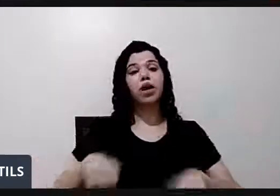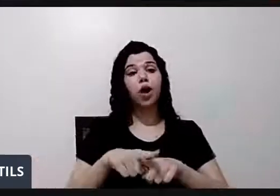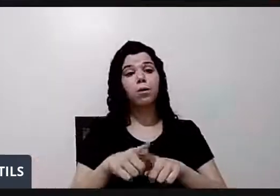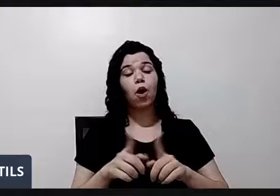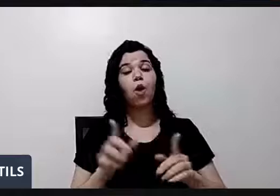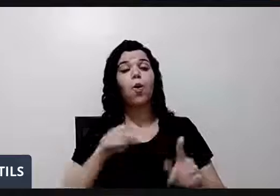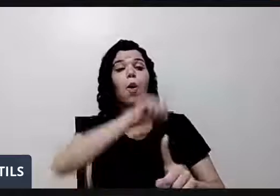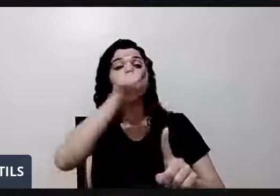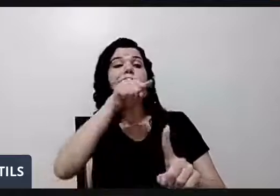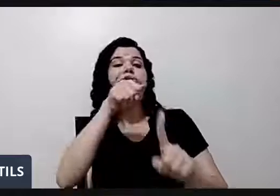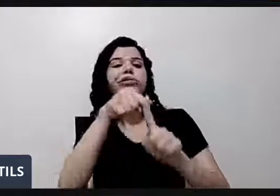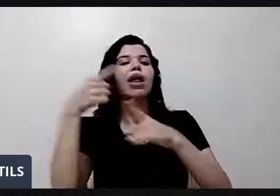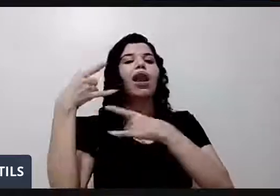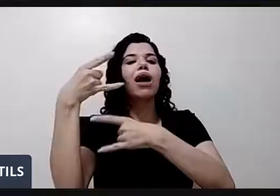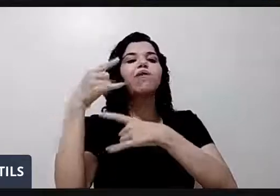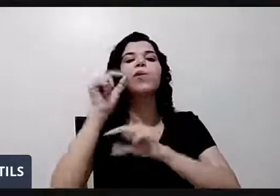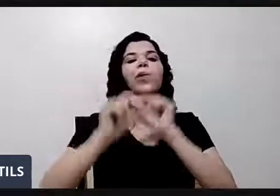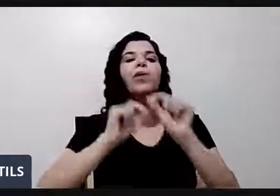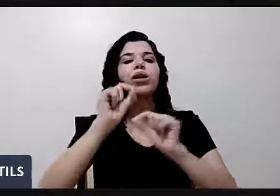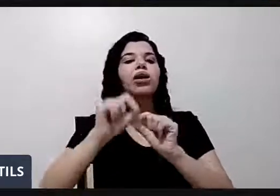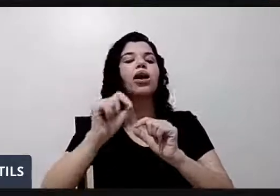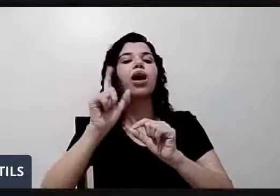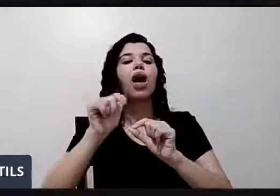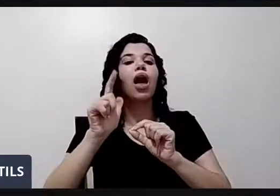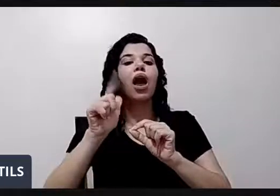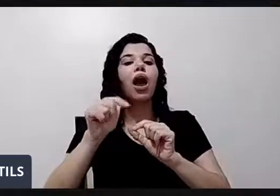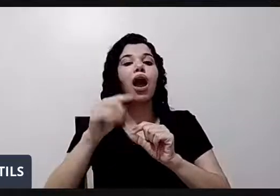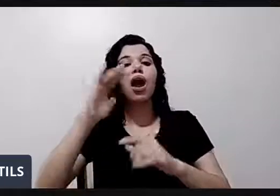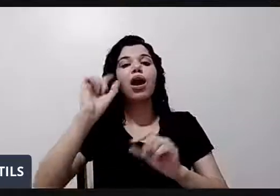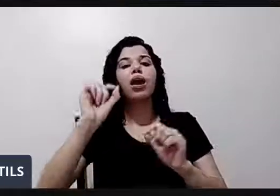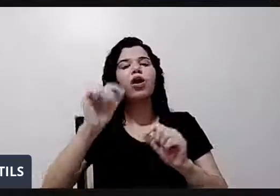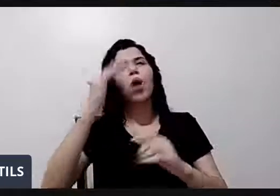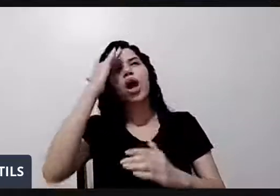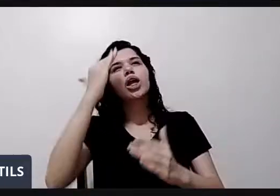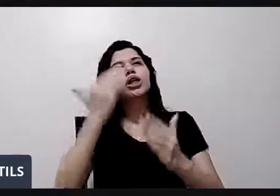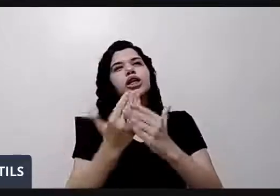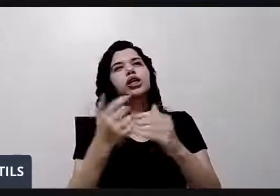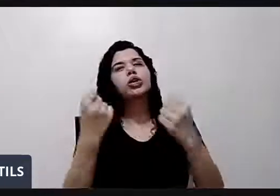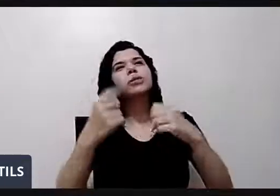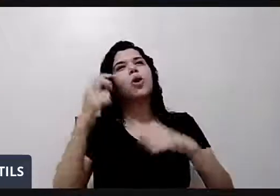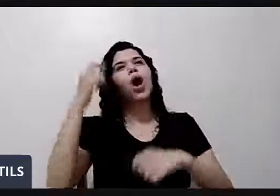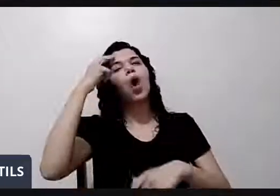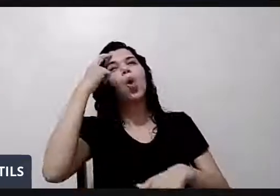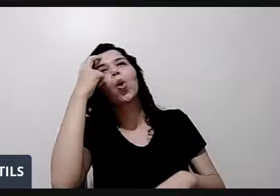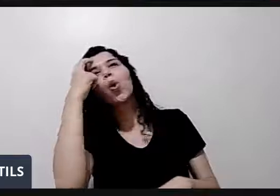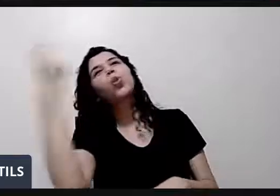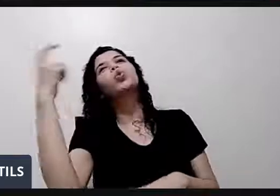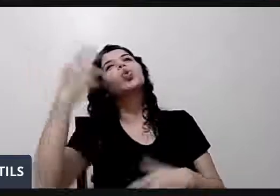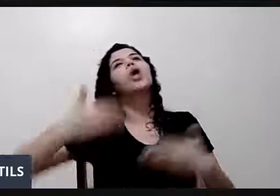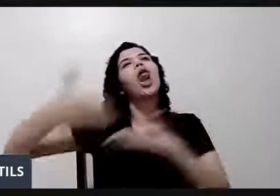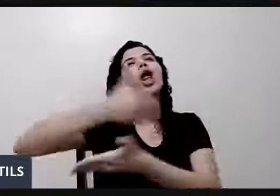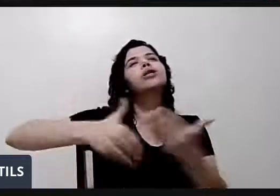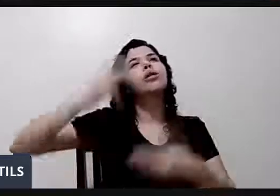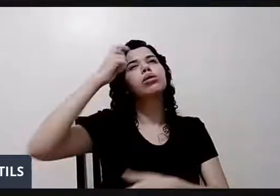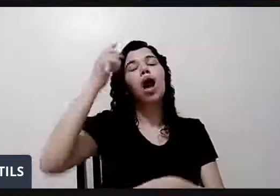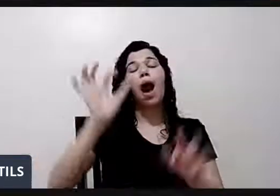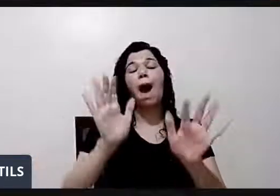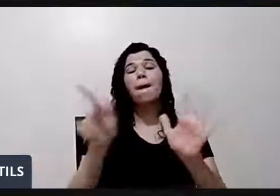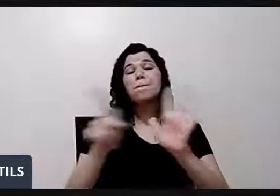justamente, é essa. Porque eu acredito muito que isso é uma questão culturais. Às vezes, as próprias famílias das pessoas que têm,